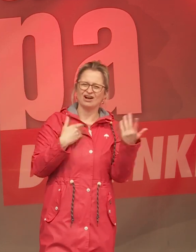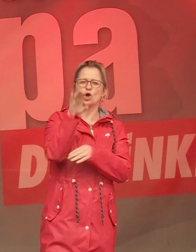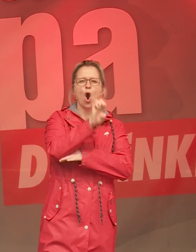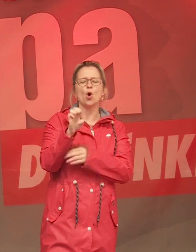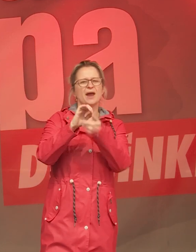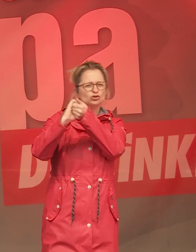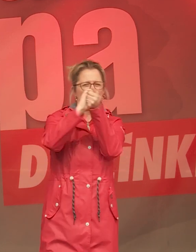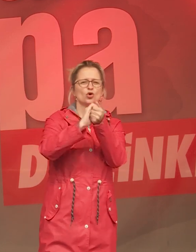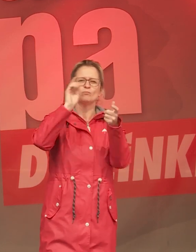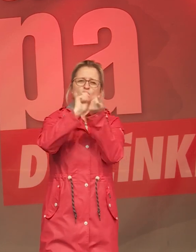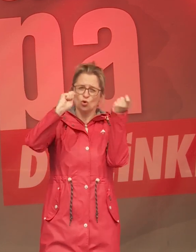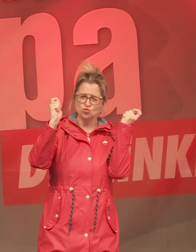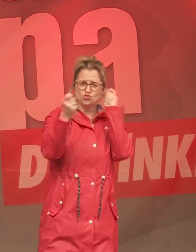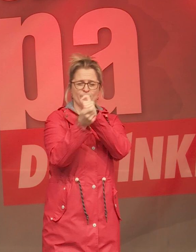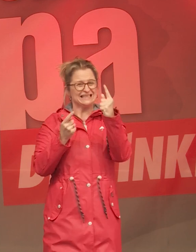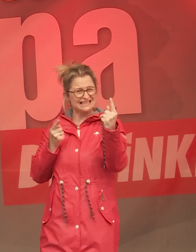umgebaut wird.